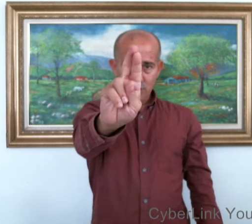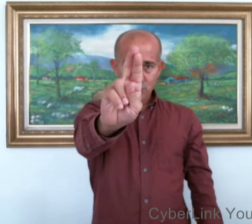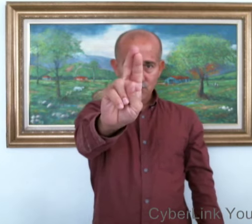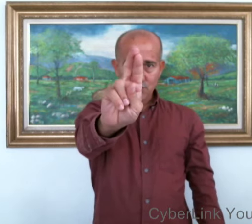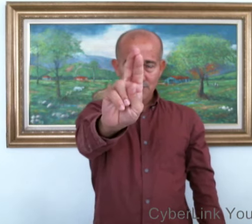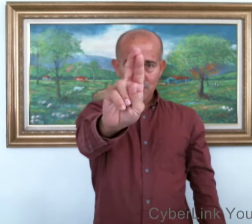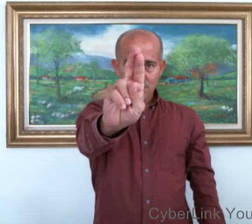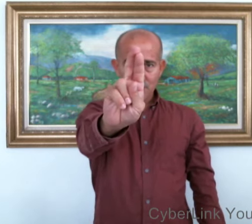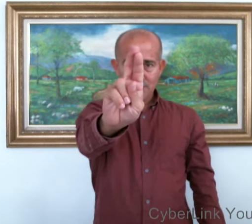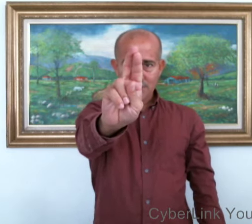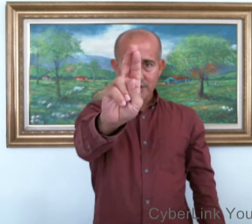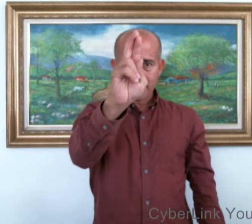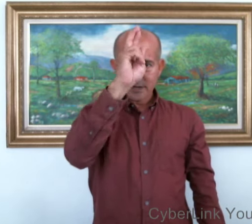agosto. Vamos a poner la mano en R.